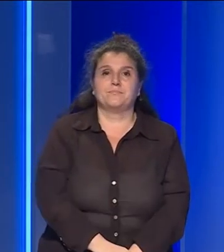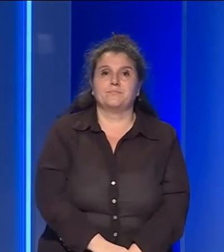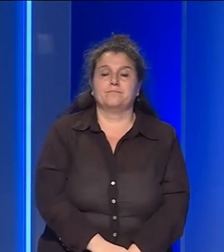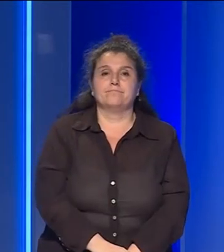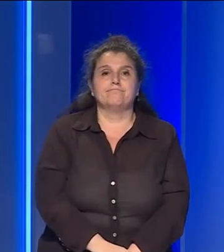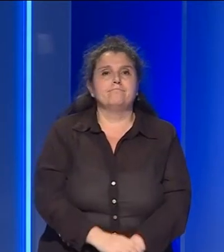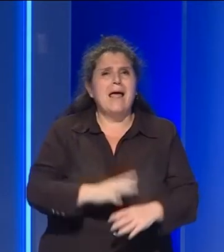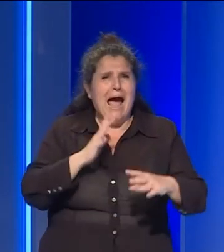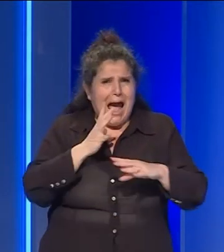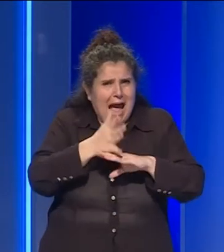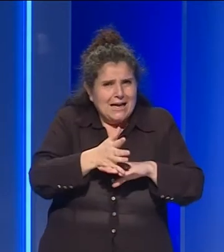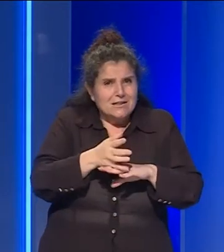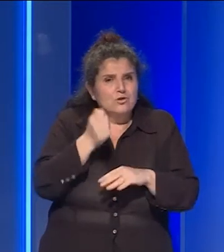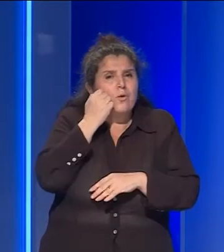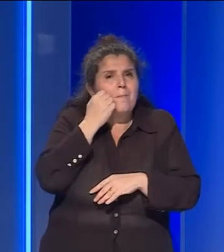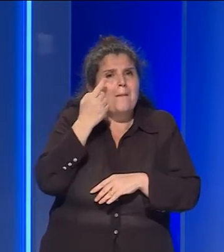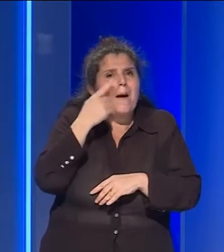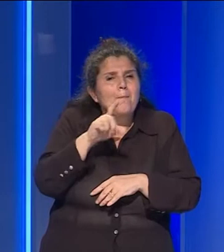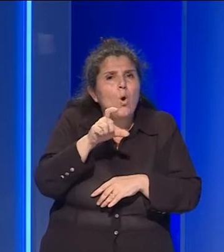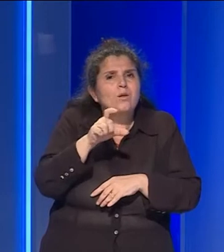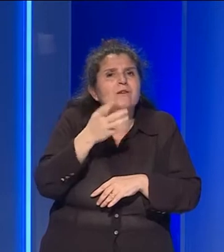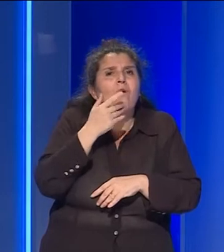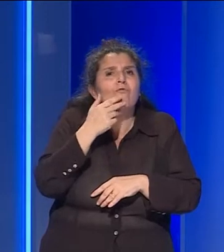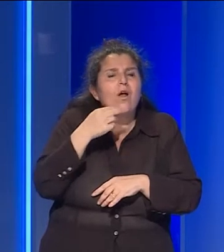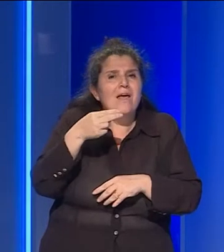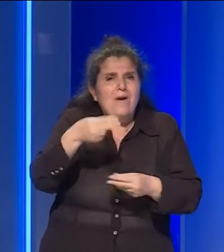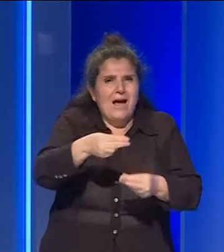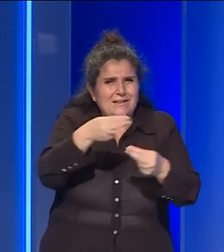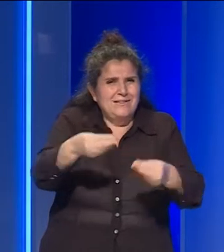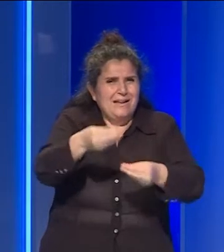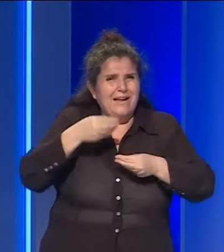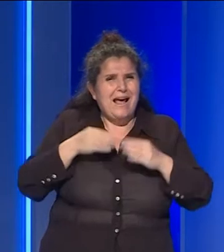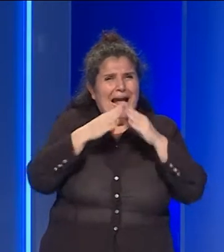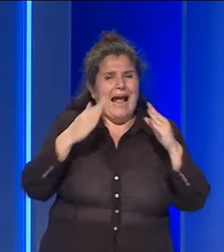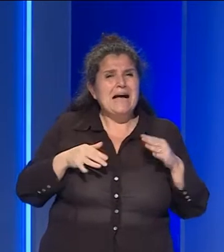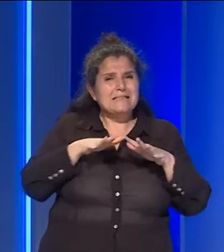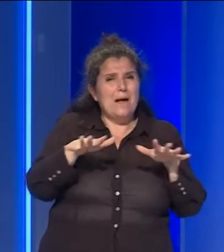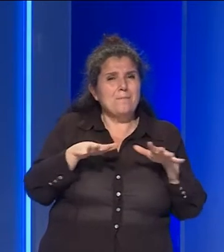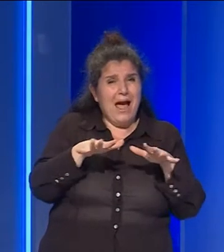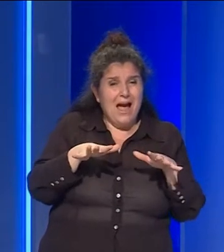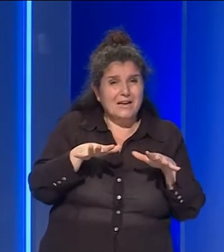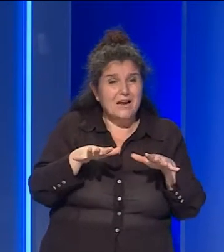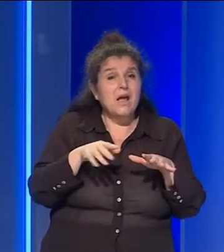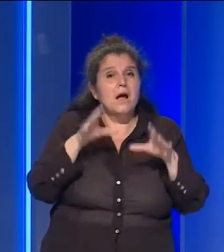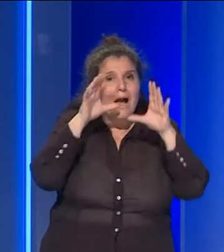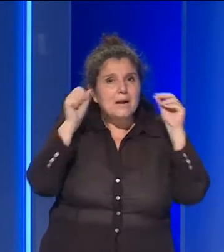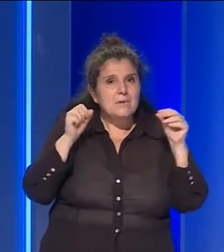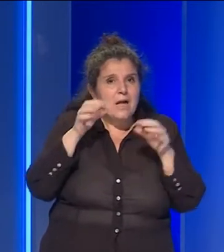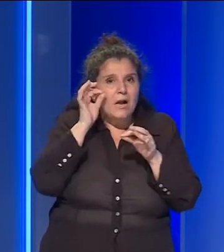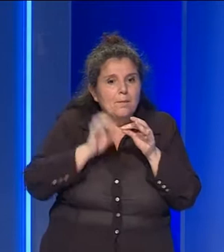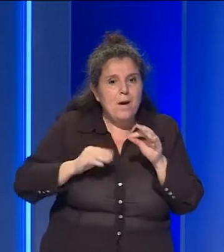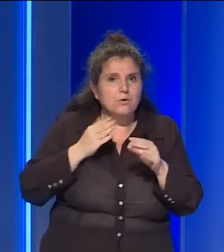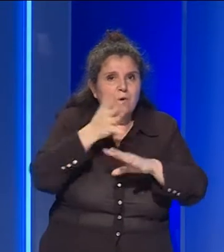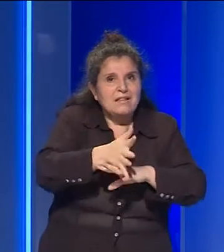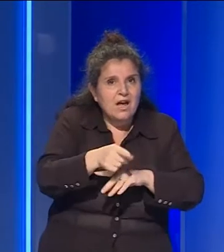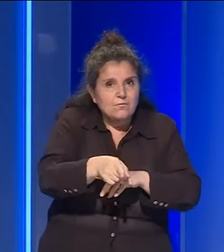Aggredisce la madre per farsi intestare una casa al mare. Così i carabinieri intervenuti pochi minuti dopo aver